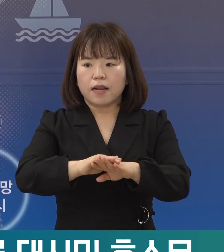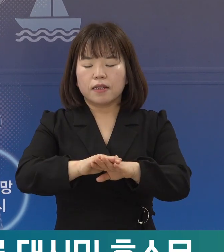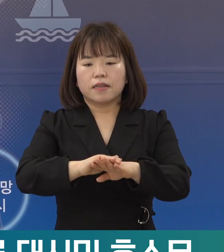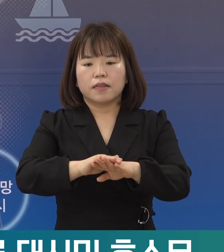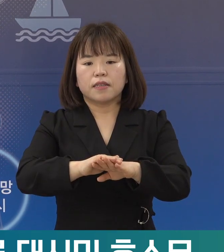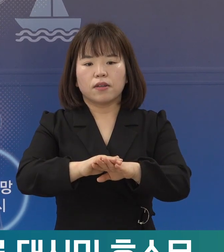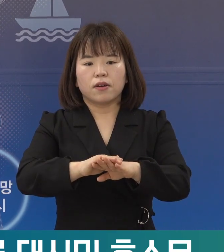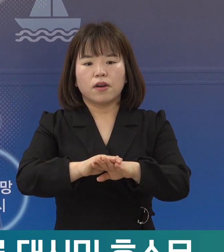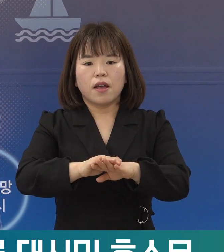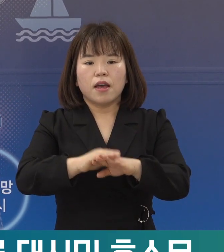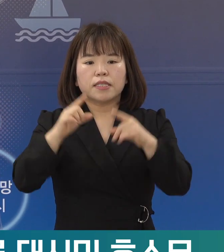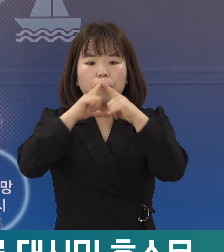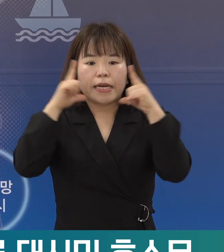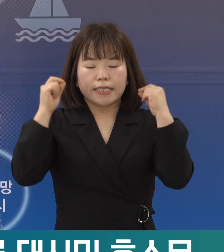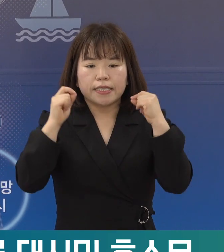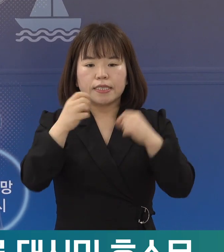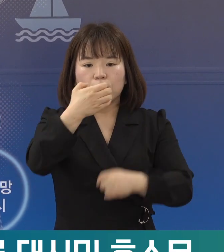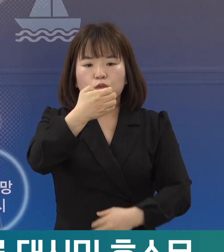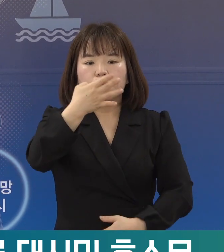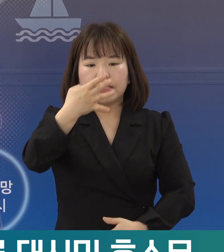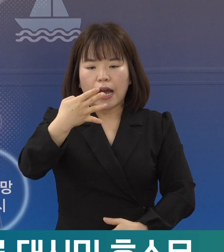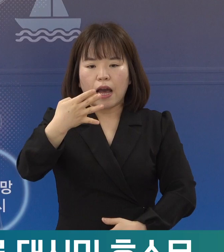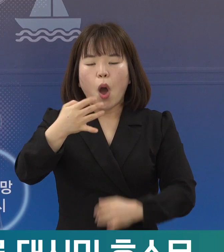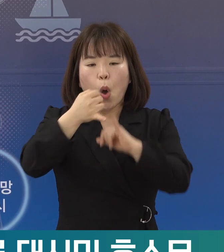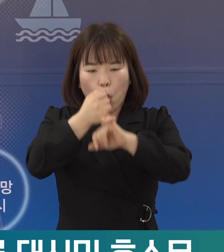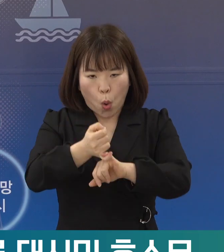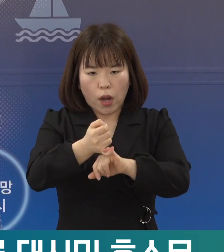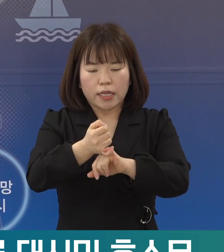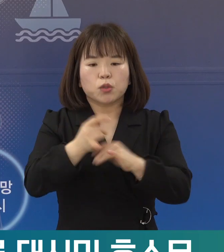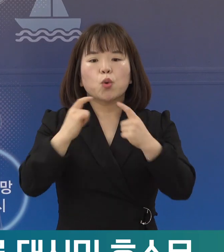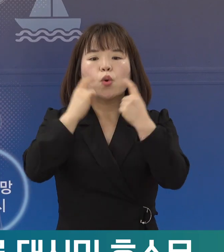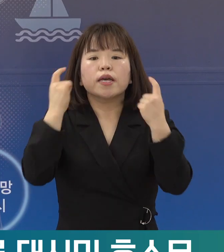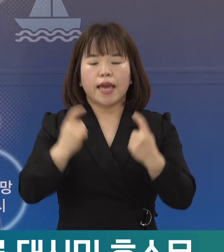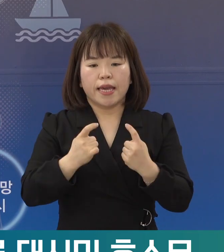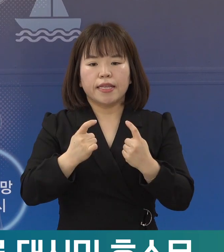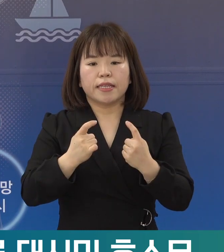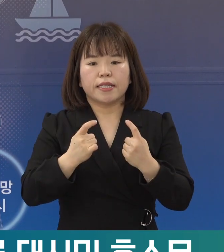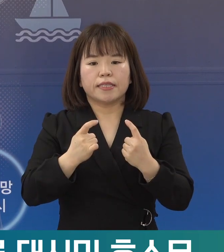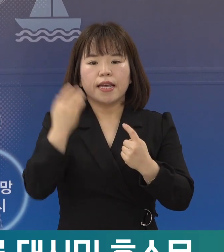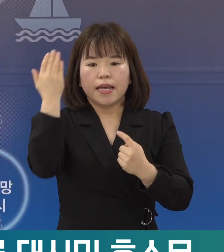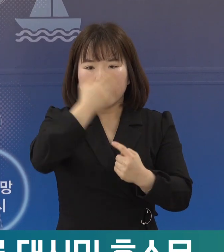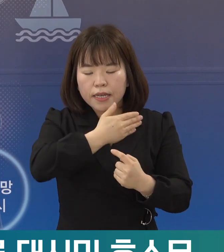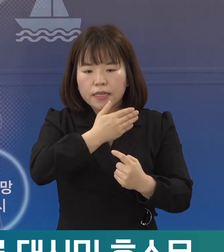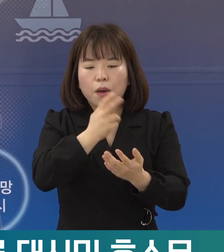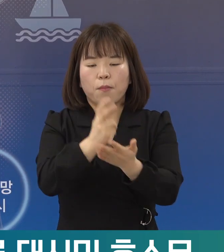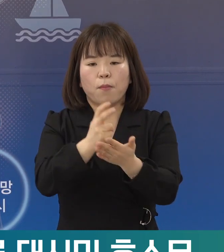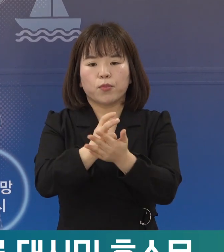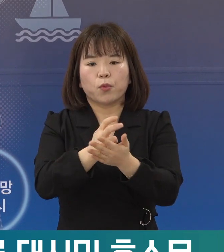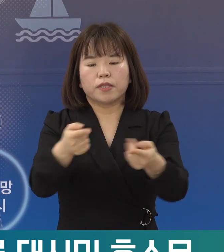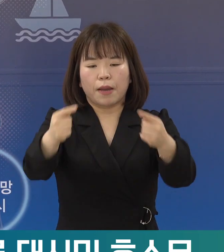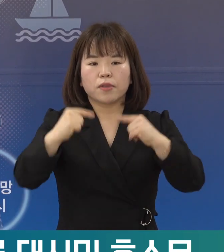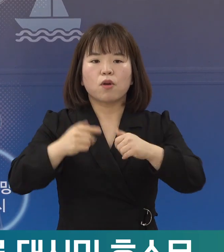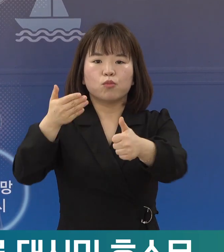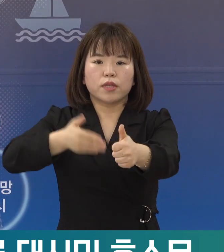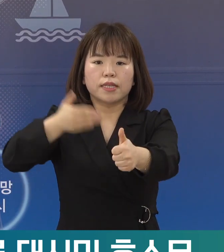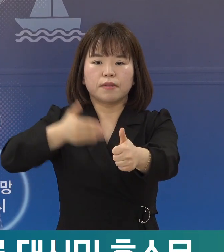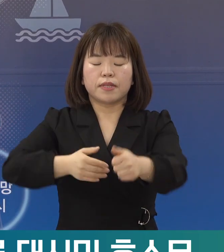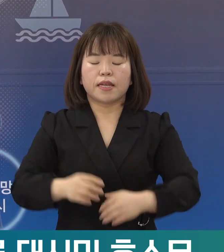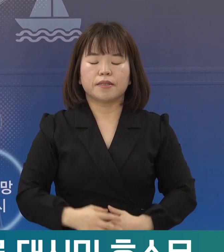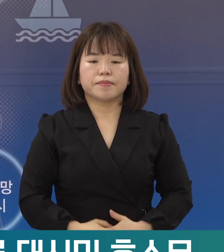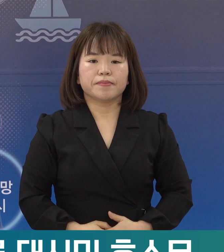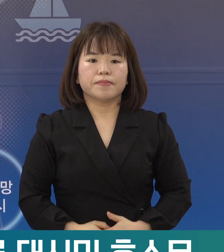KF94 마스크 착용 등 개인 방역 수칙 준수에도 적극 동참하여 주시길